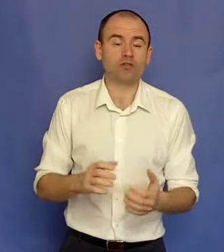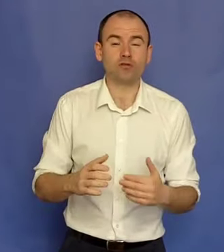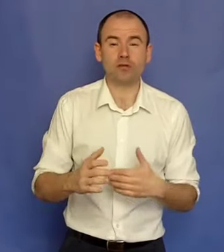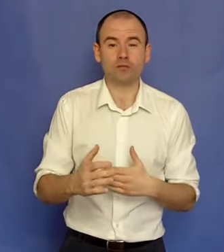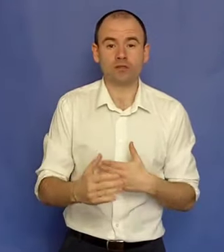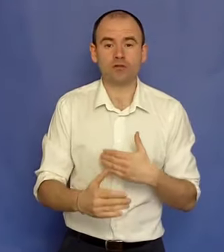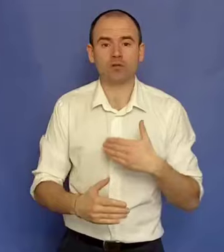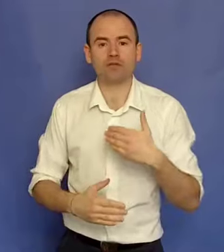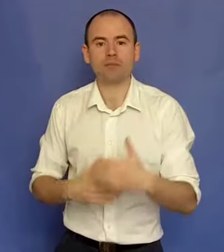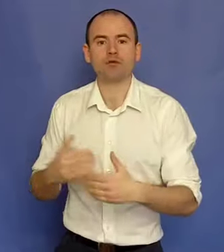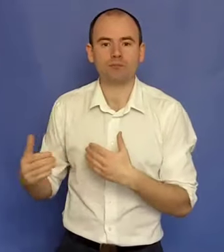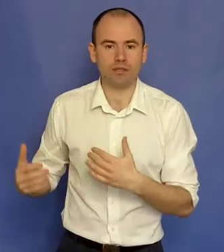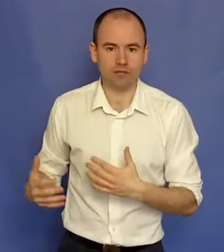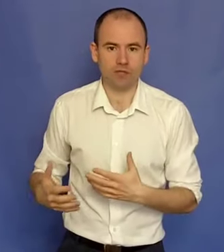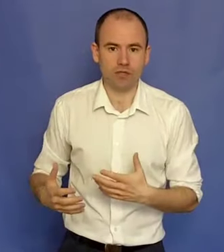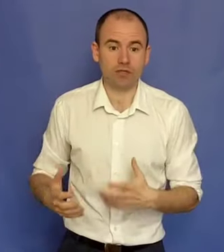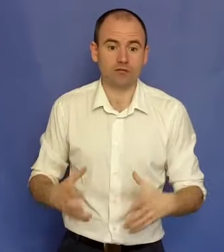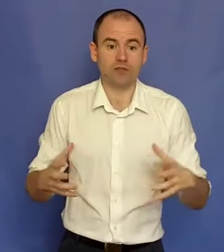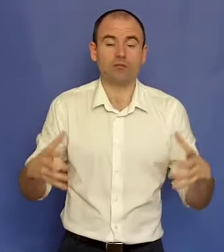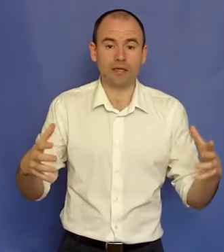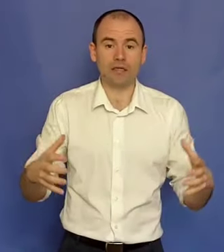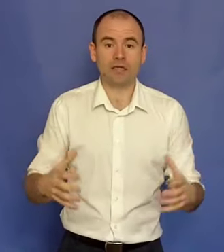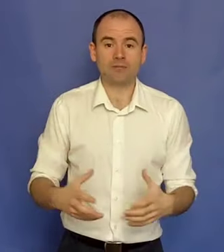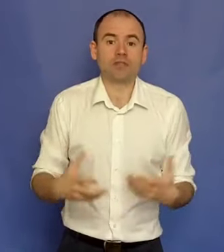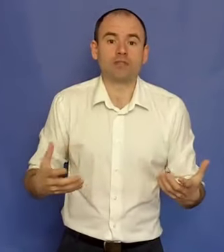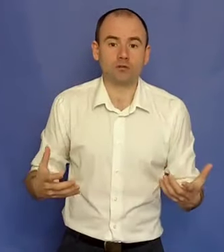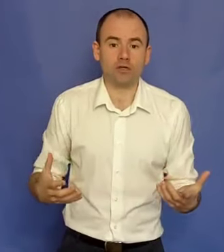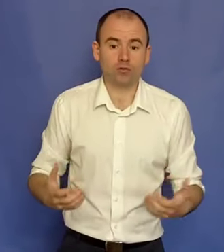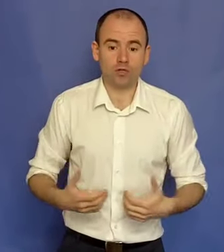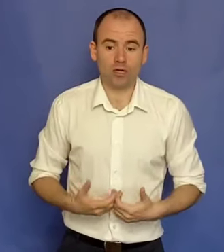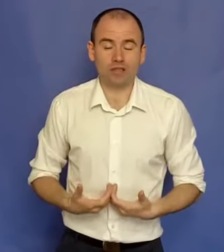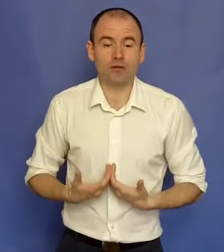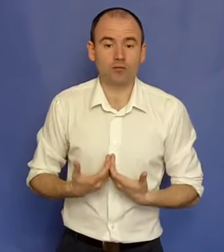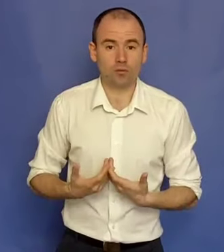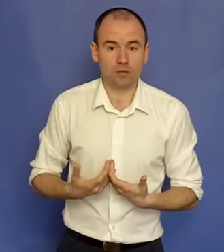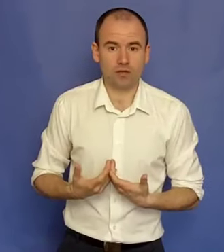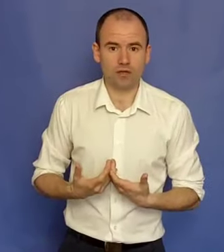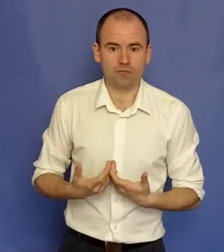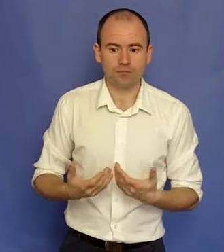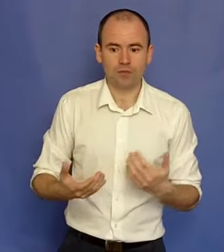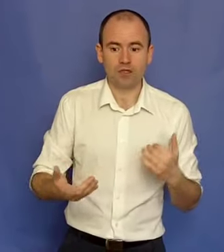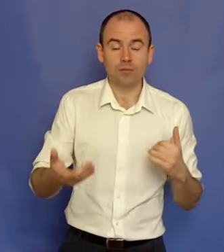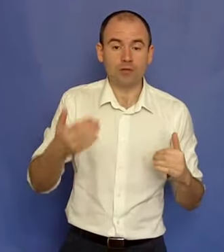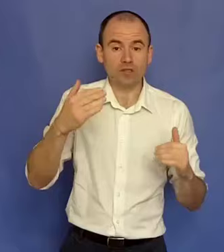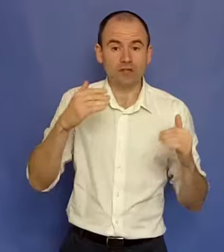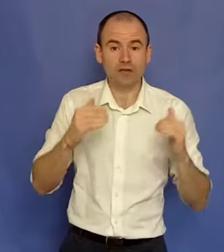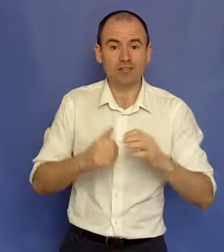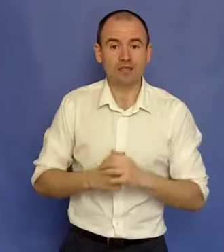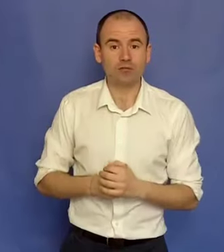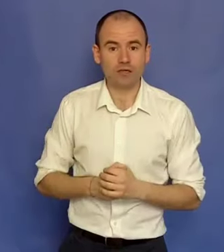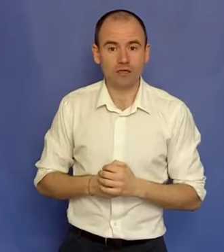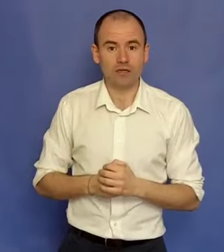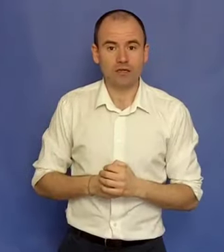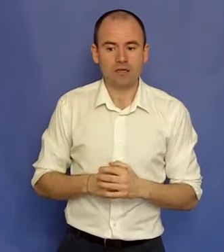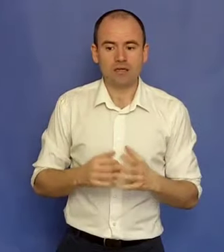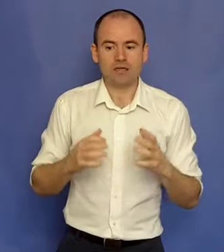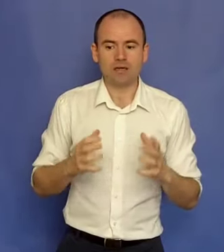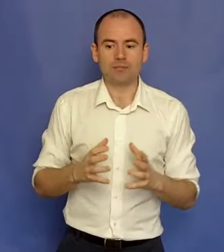Niciodată nu vei putea să fii cu adevărat prospeț financiar, să faci bani cât îți dorești tu și la adevăratul totu' potențial. Și pentru asta avem cadranul 3 care